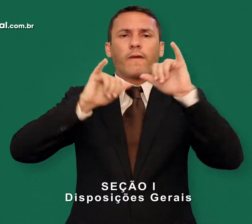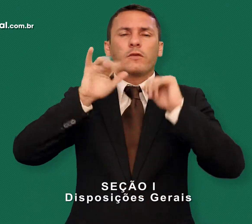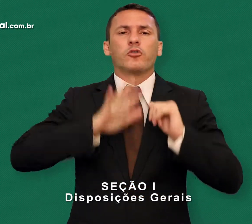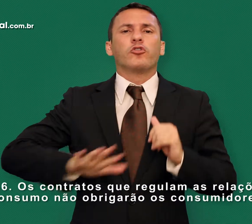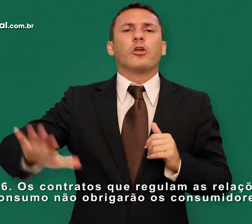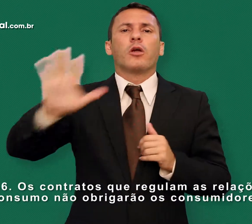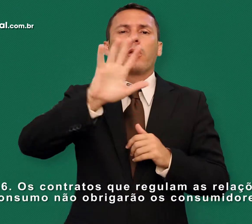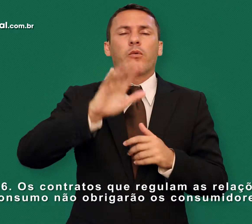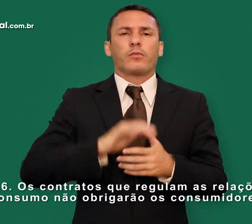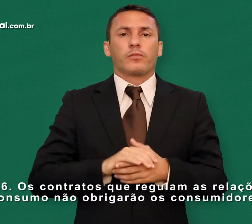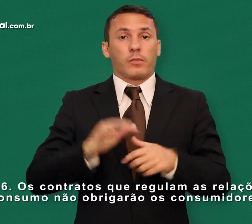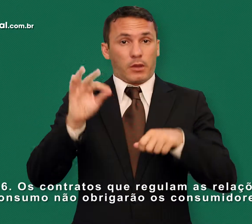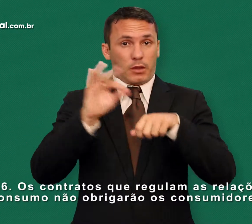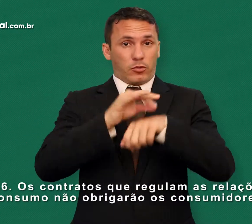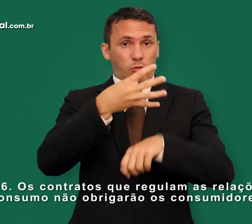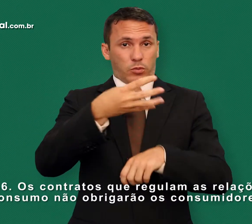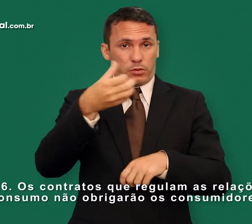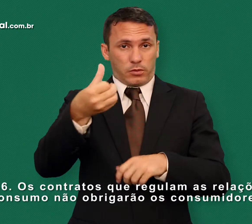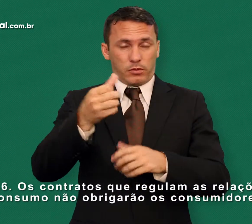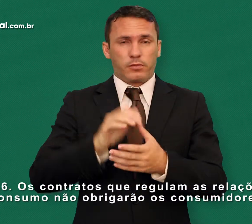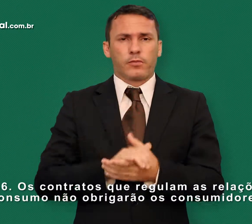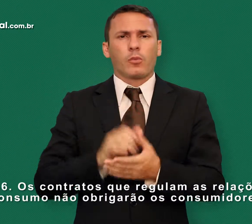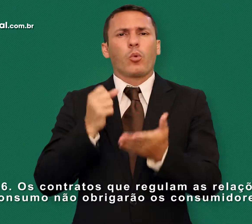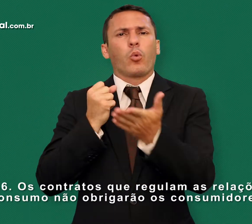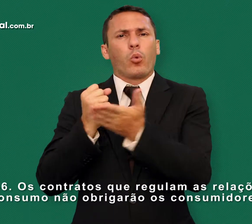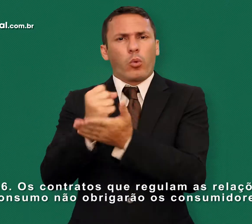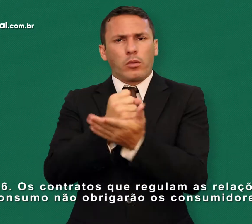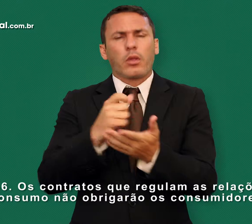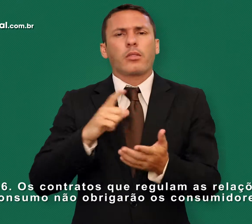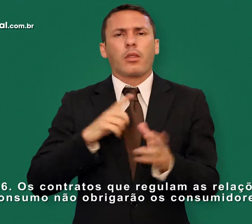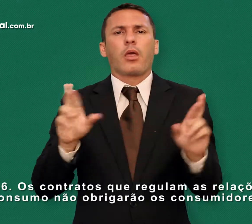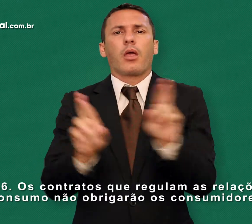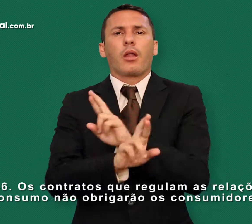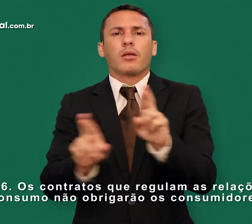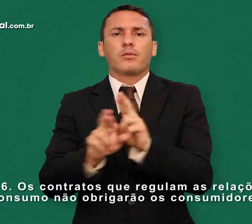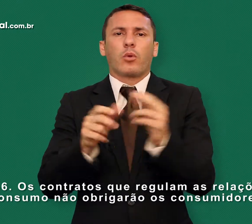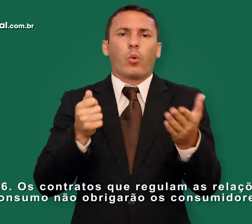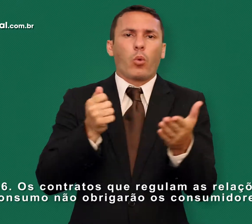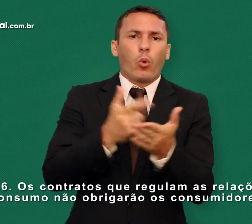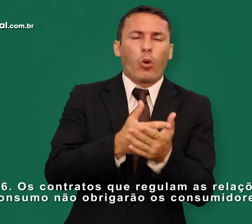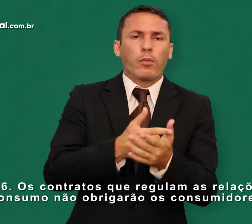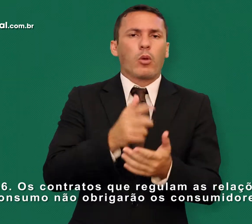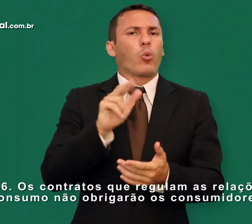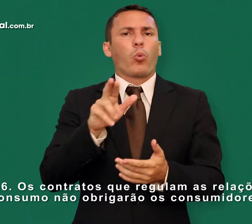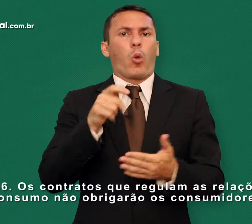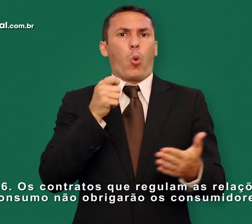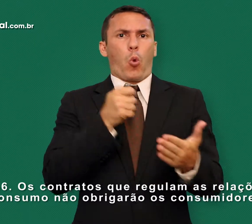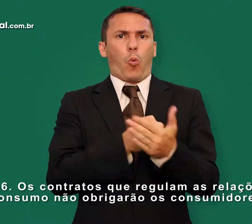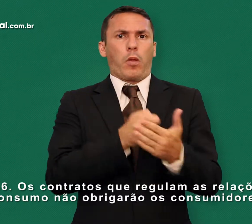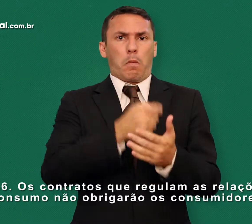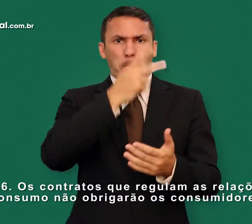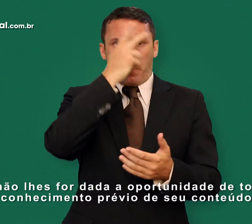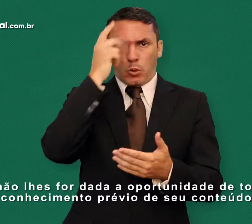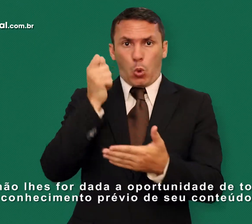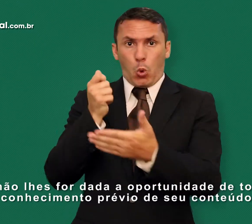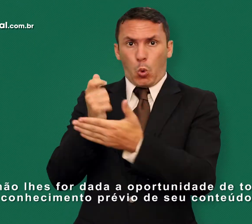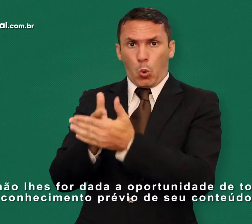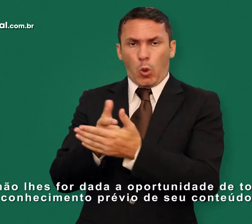Artigo 46 Os contratos que regulam as relações de consumo não obrigarão os consumidores se não lhes for